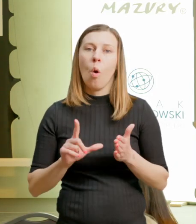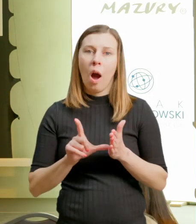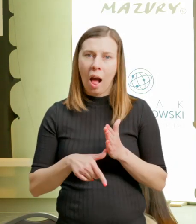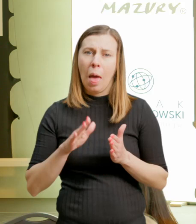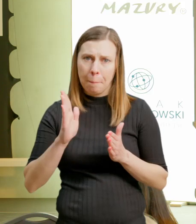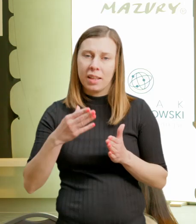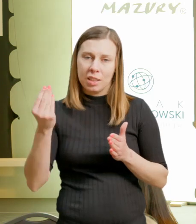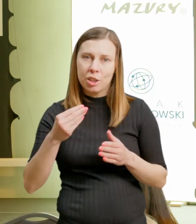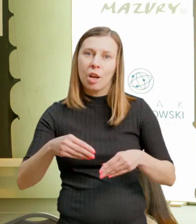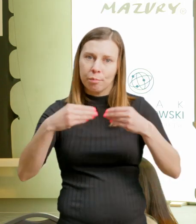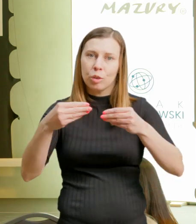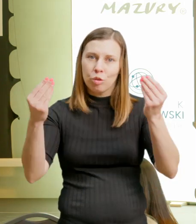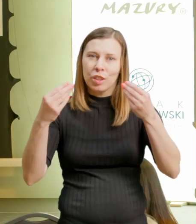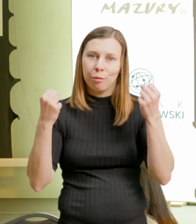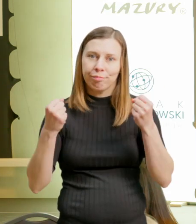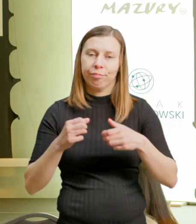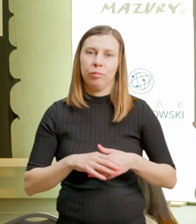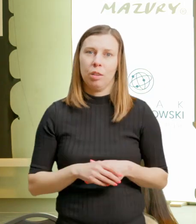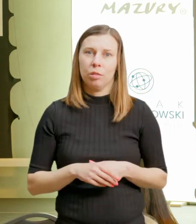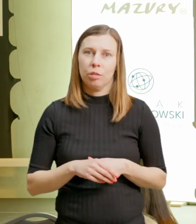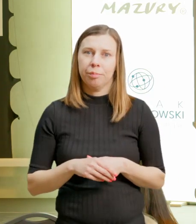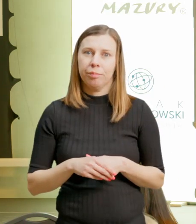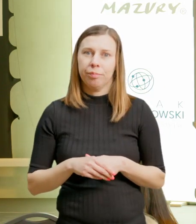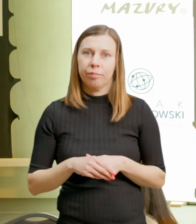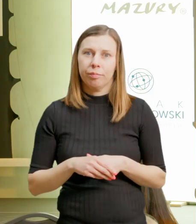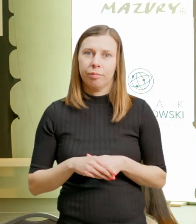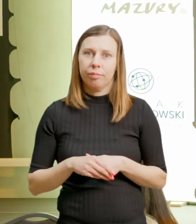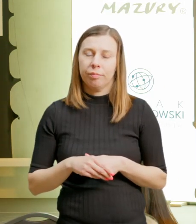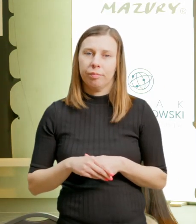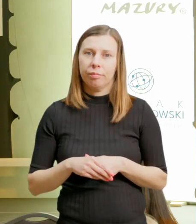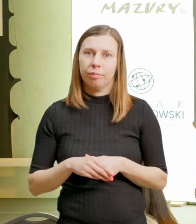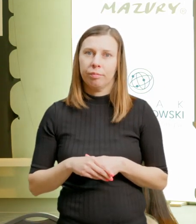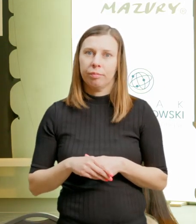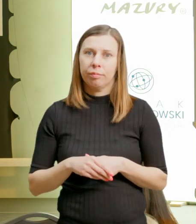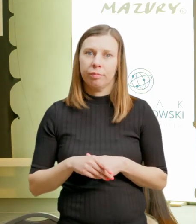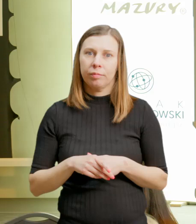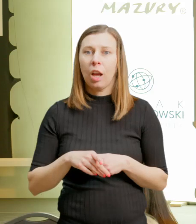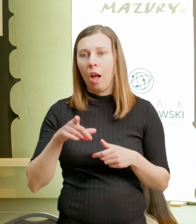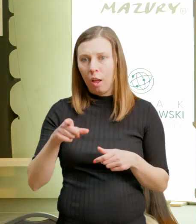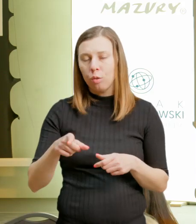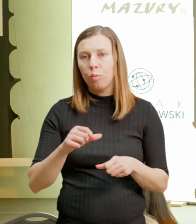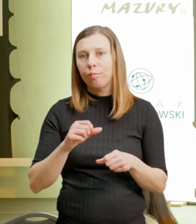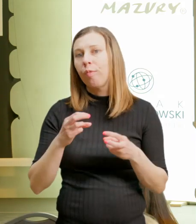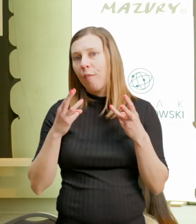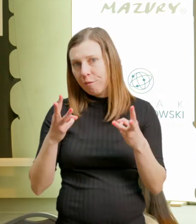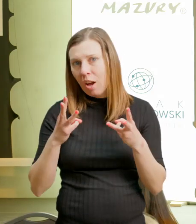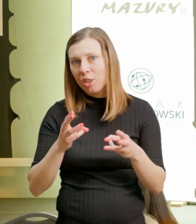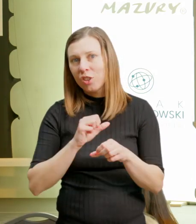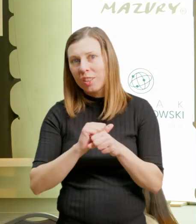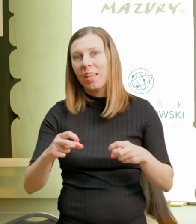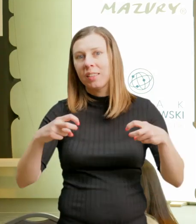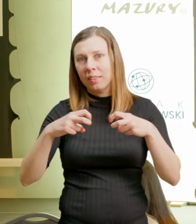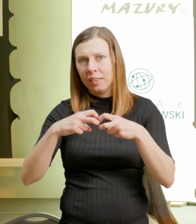duża aktywność, jeśli chodzi o portale rezerwacyjne w tym zakresie. No i w końcu wkracza na